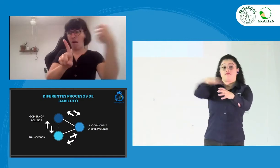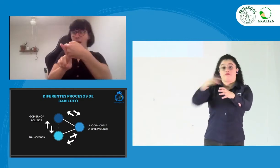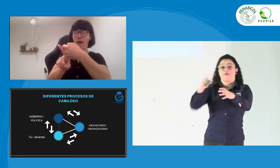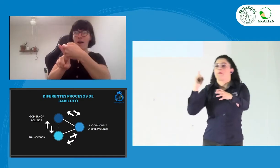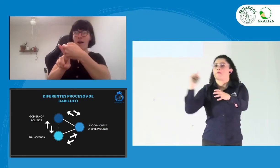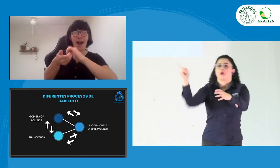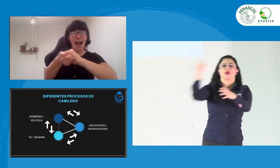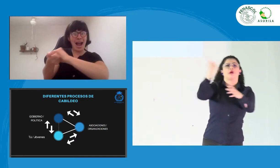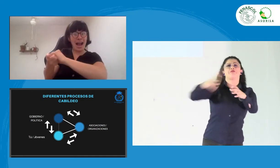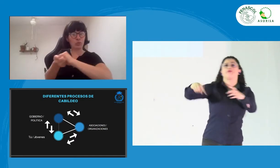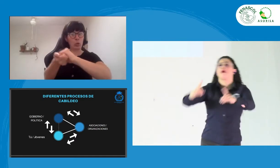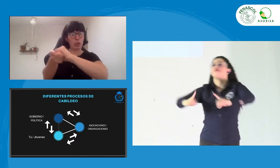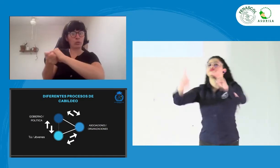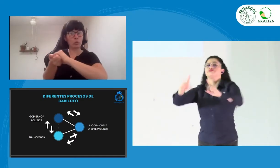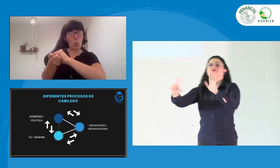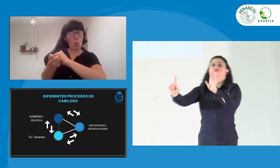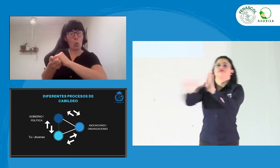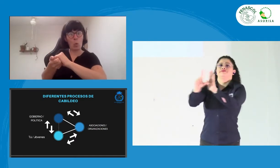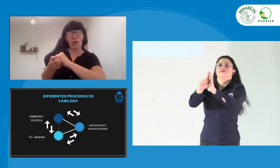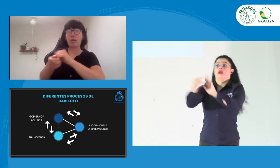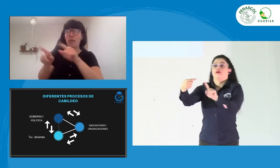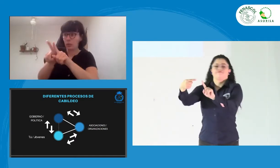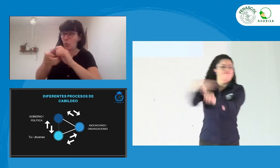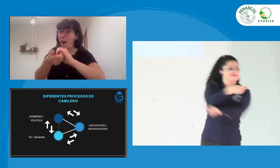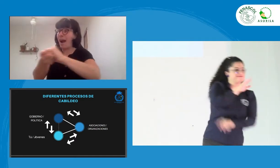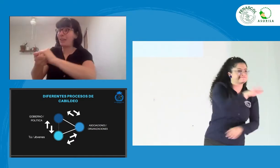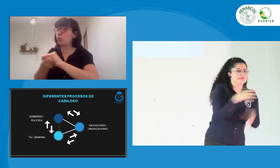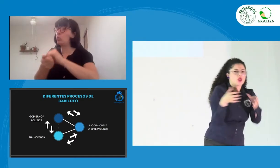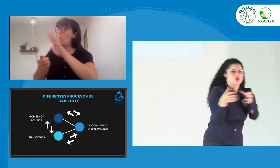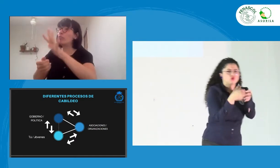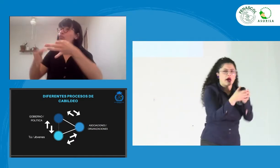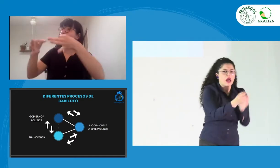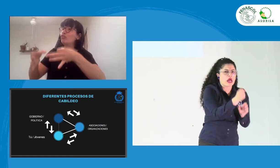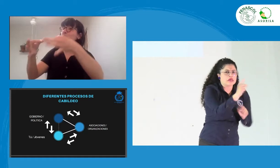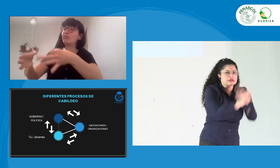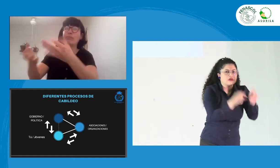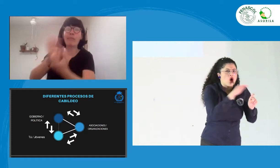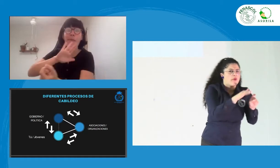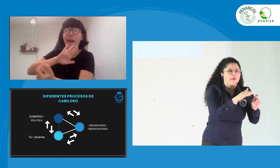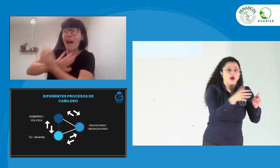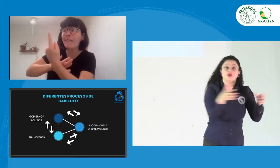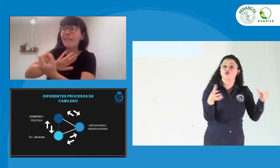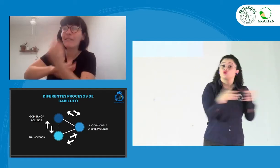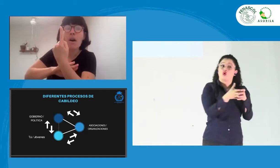Se puede hablar con los políticos. Los políticos, a su vez, también van a crear un impacto con las asociaciones.